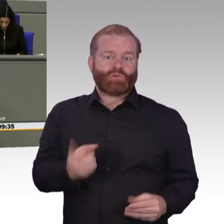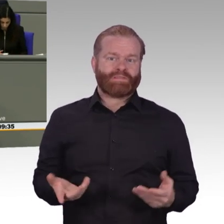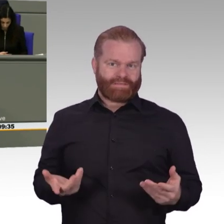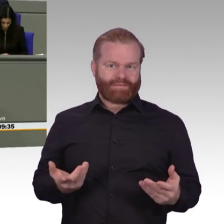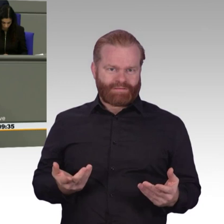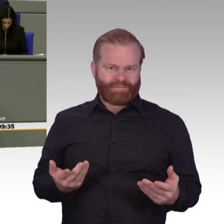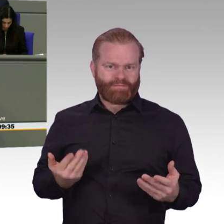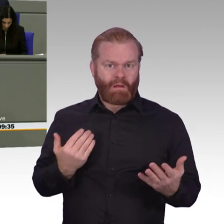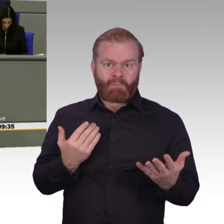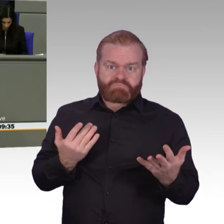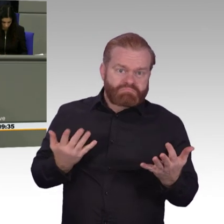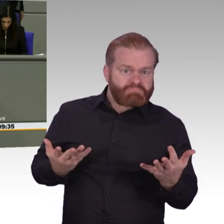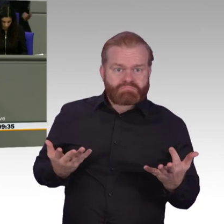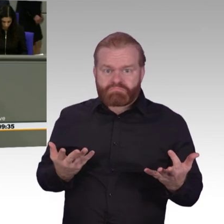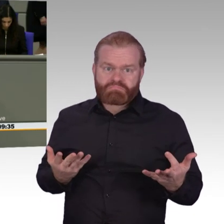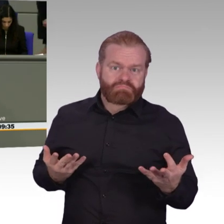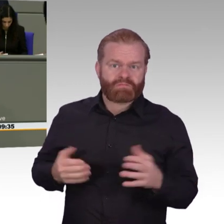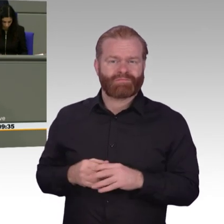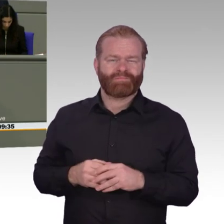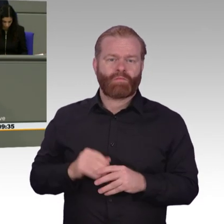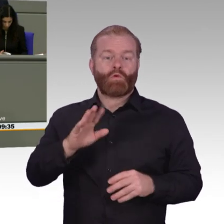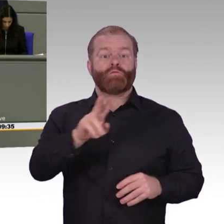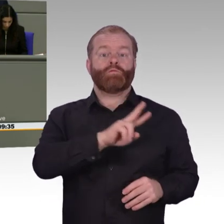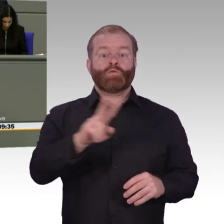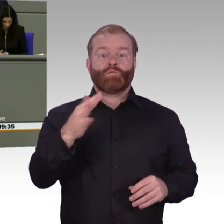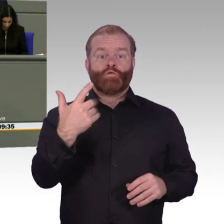man dort arbeiten kann. Das wäre doch mal was. Wann kommt das? Wo ist die Strategie?